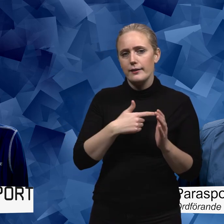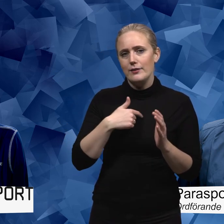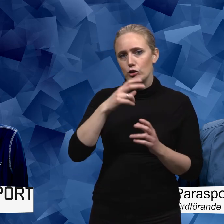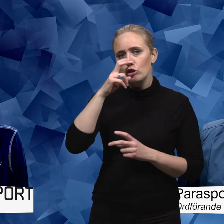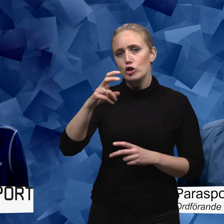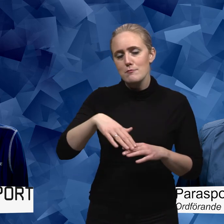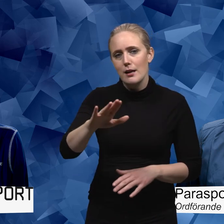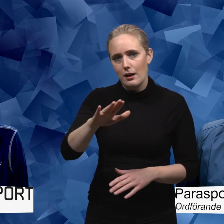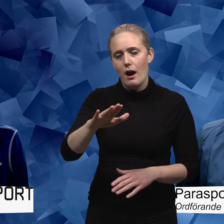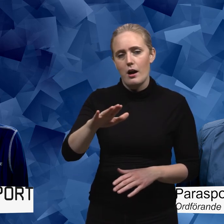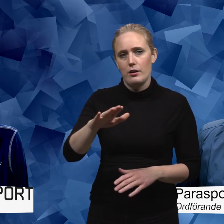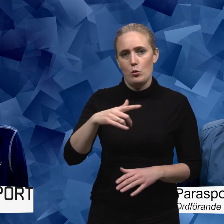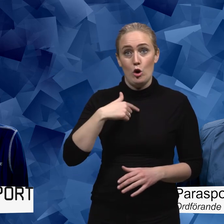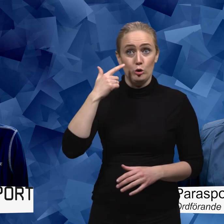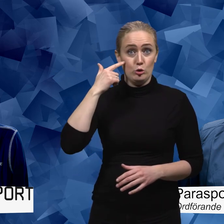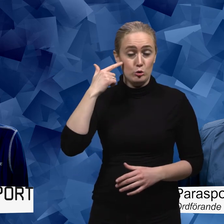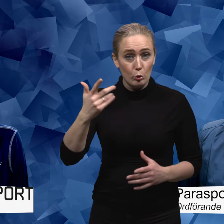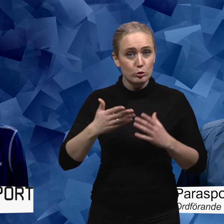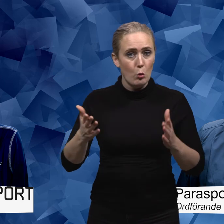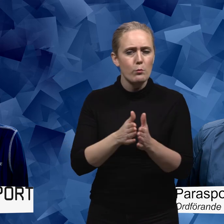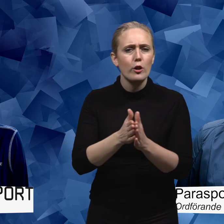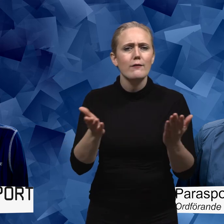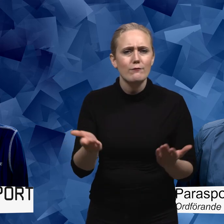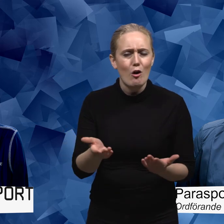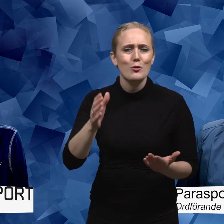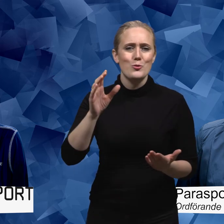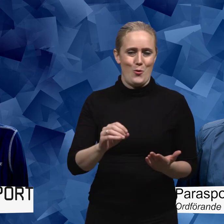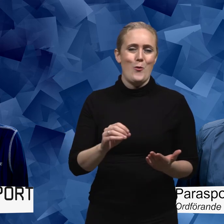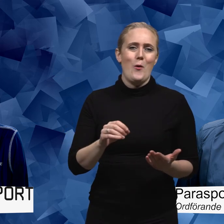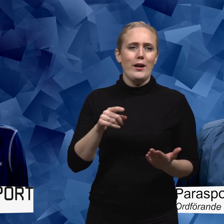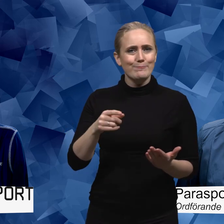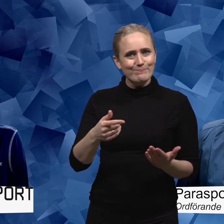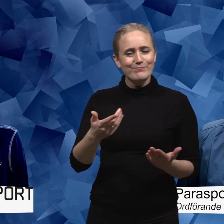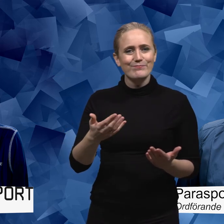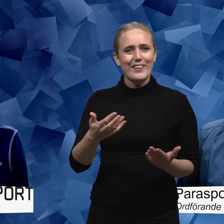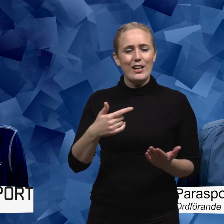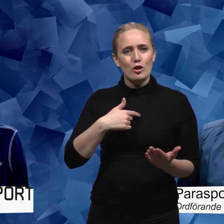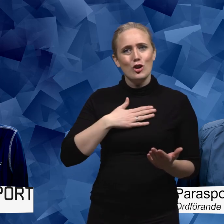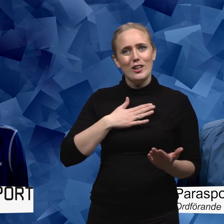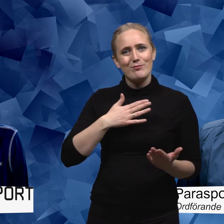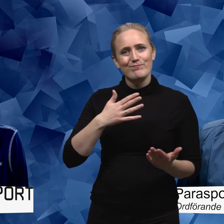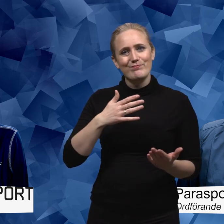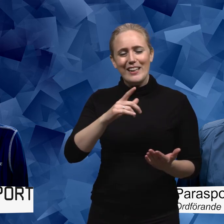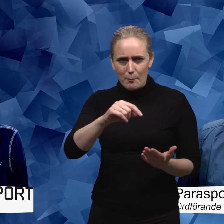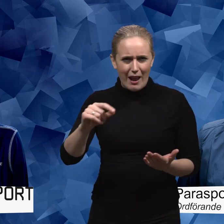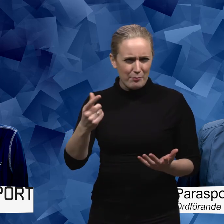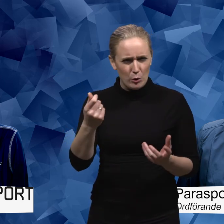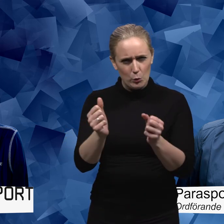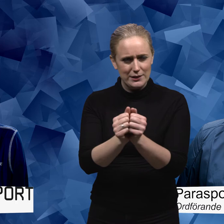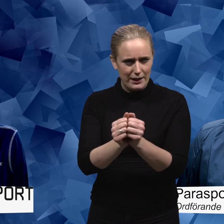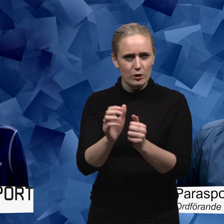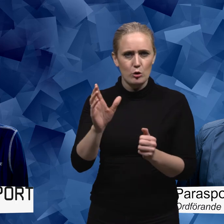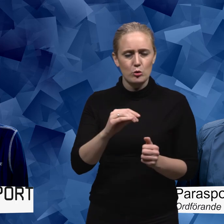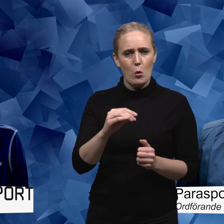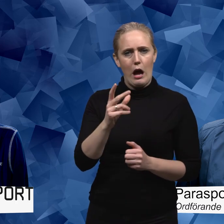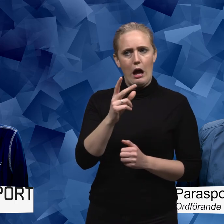där det är just synbarheten. Och jag tror att den stora utmaningen i det här. Det är ju snarare att man tycker jag ibland